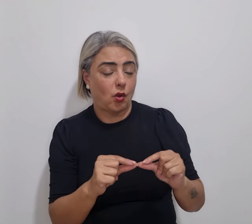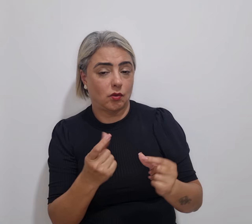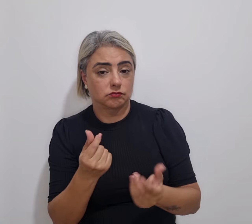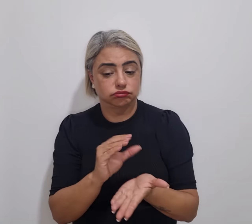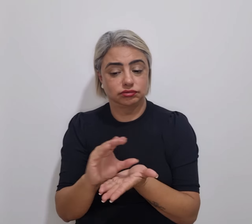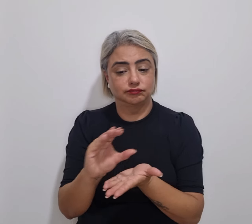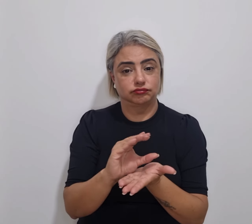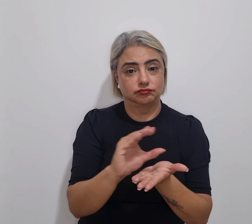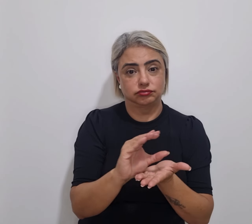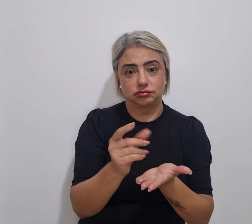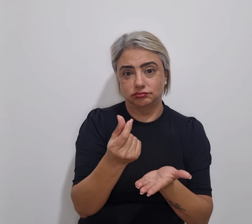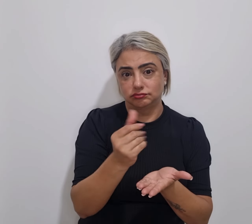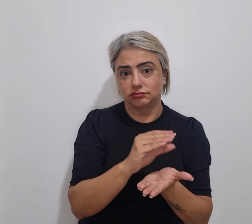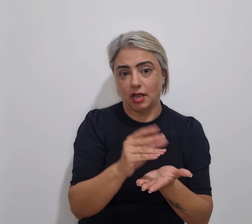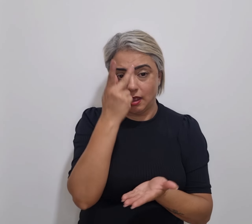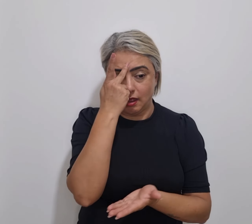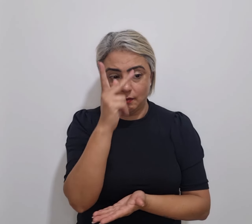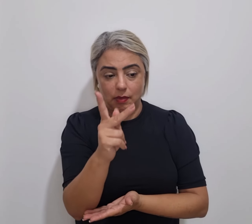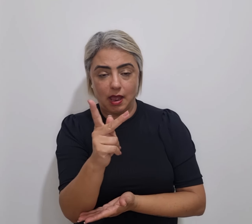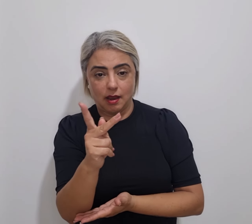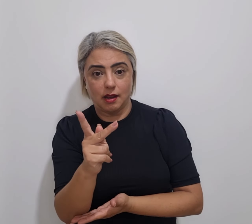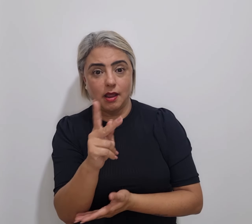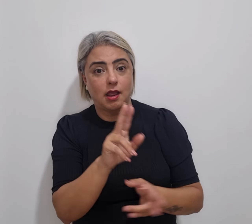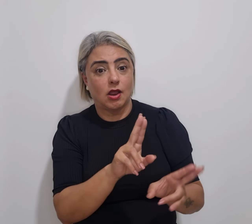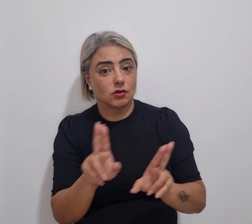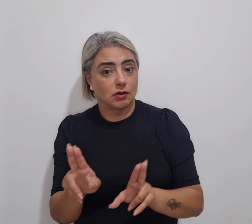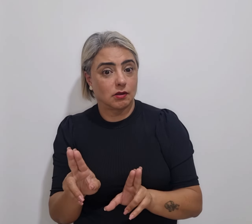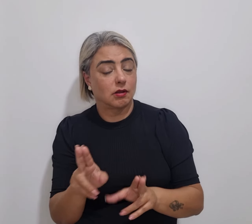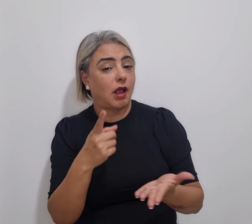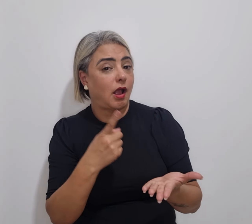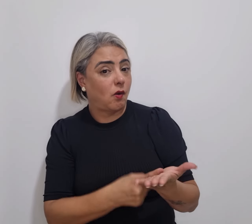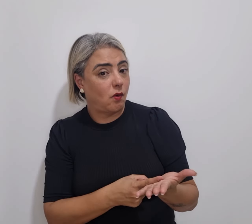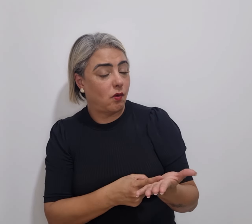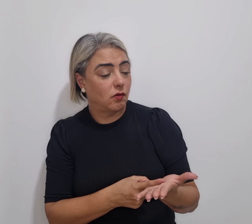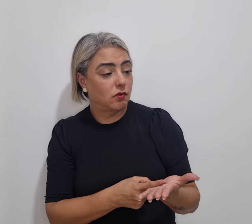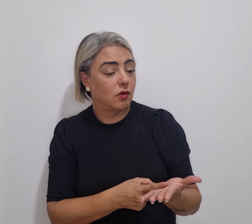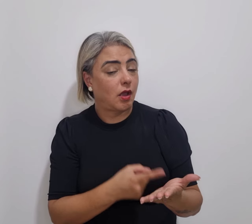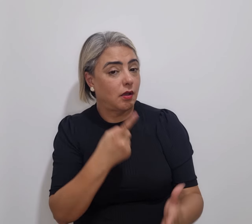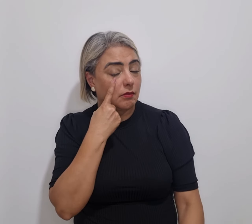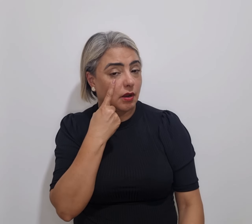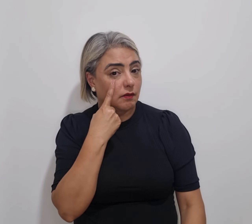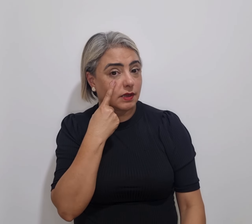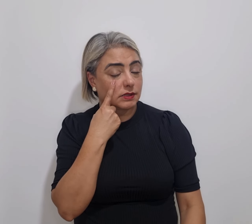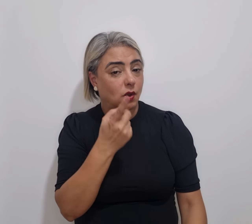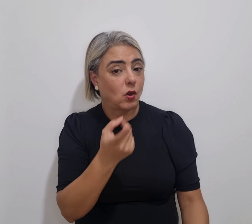financeiros para viabilização desses acordos, a previsão de nomeação de